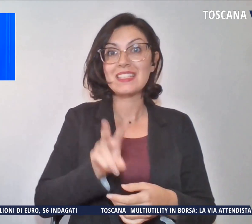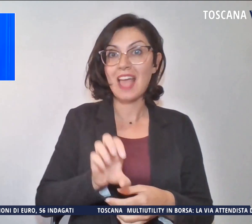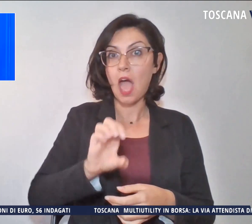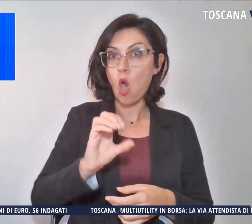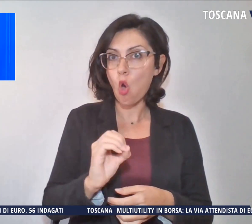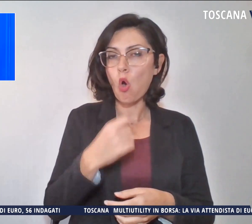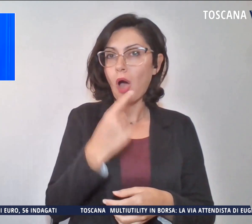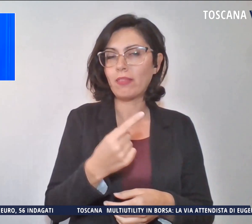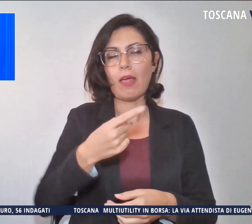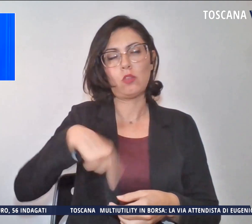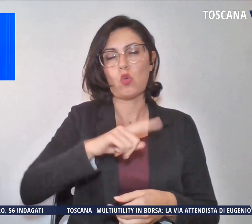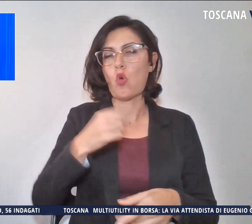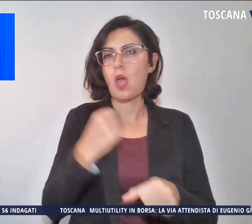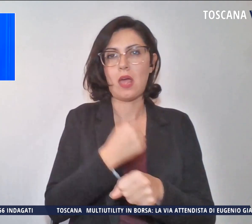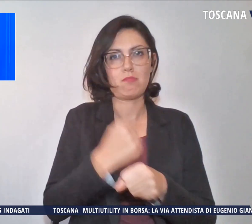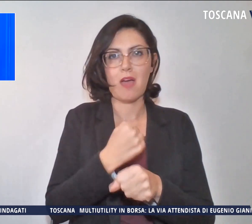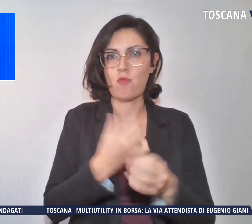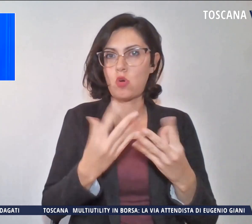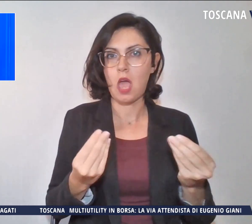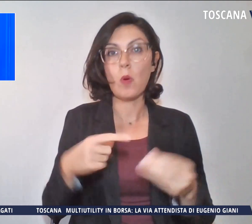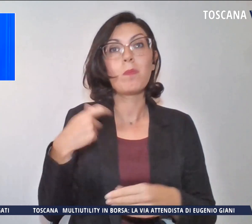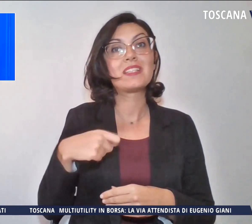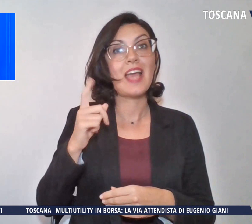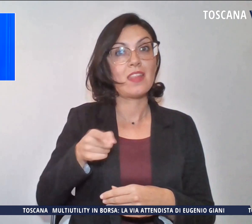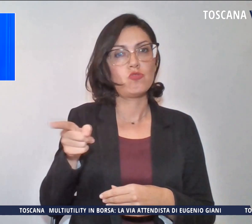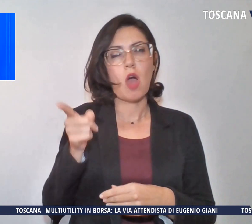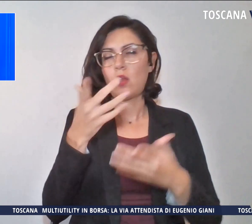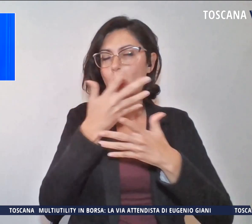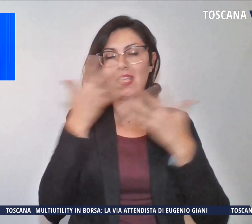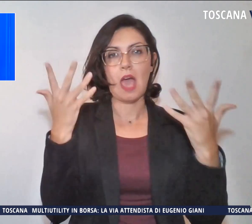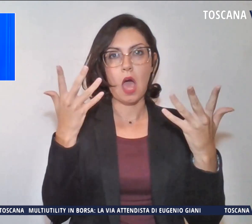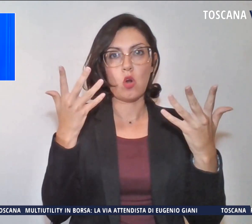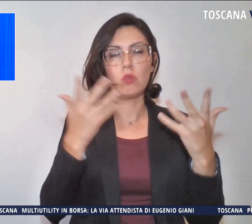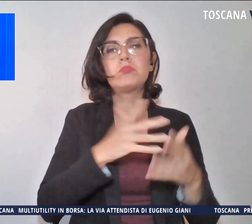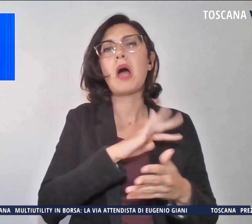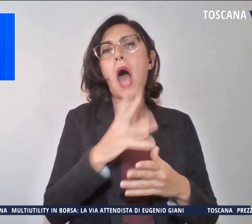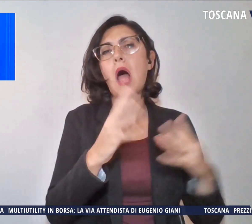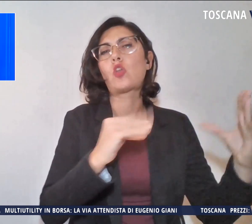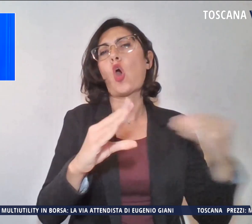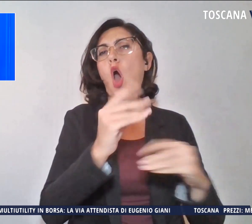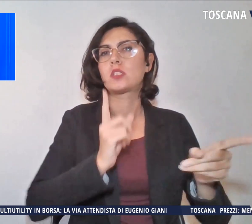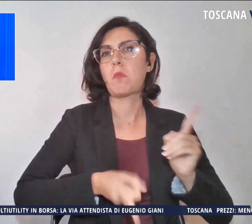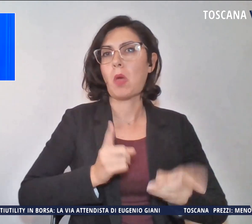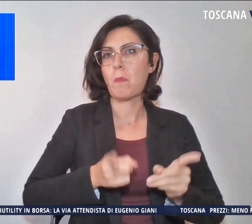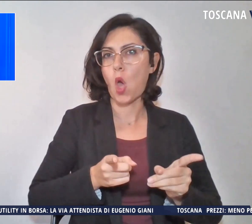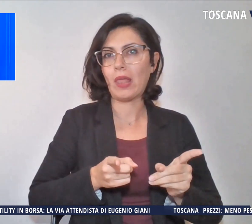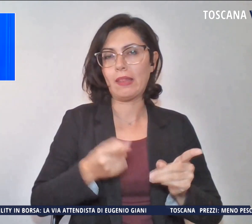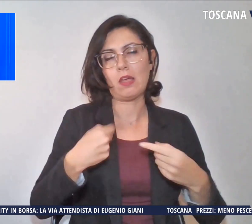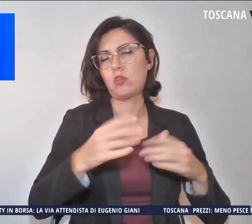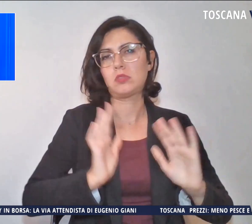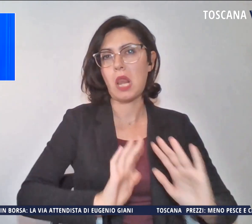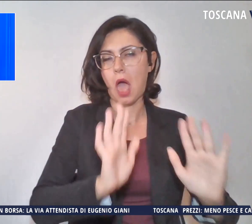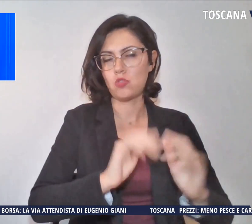tanto. Il Presidente Gianni è stato chiaro. Il resto è gossip politico che il lascio a chi vuole farlo.